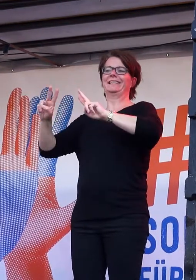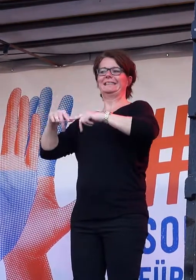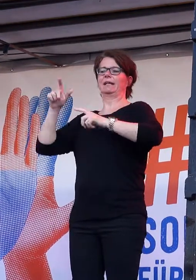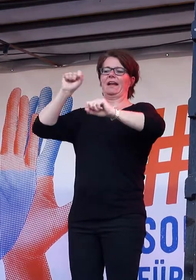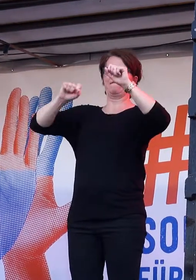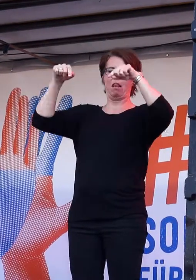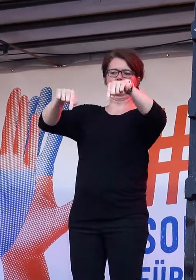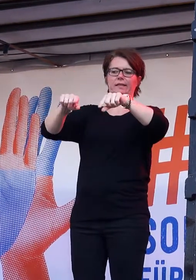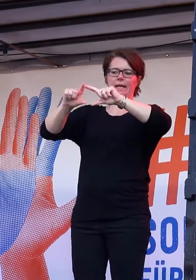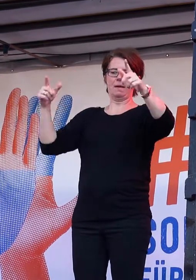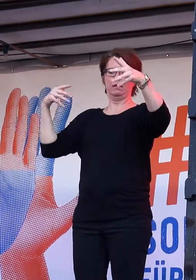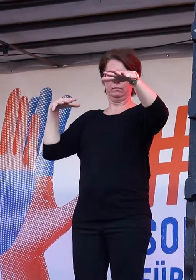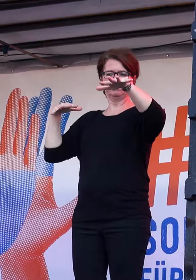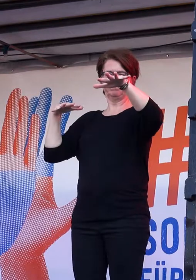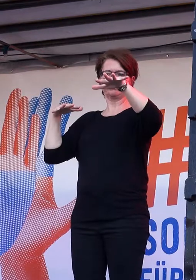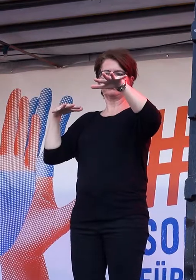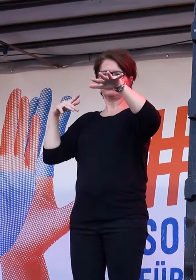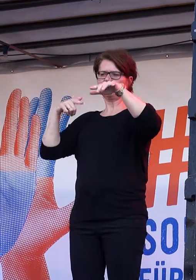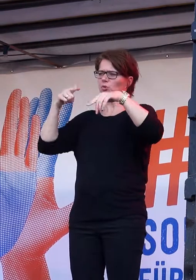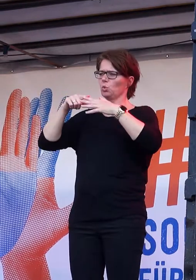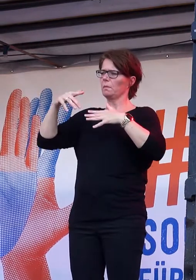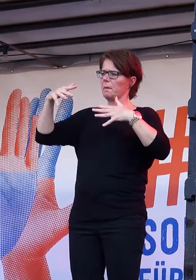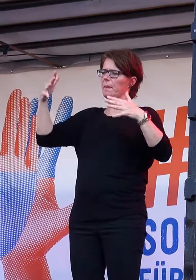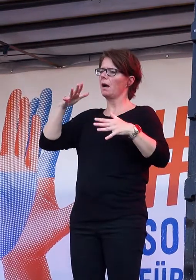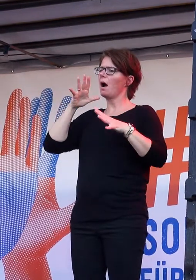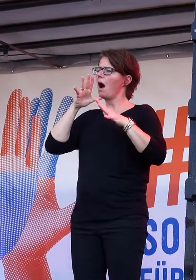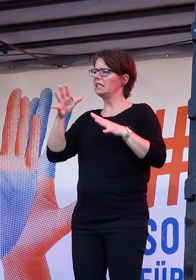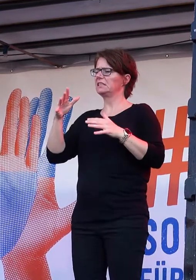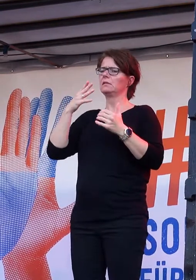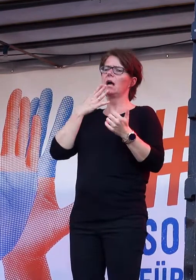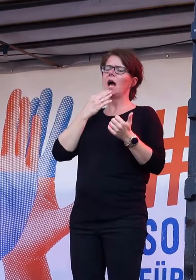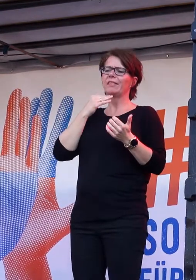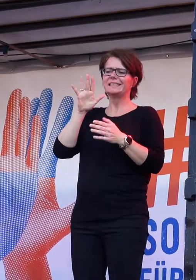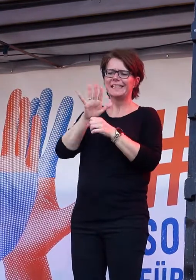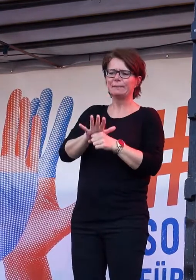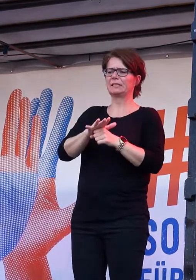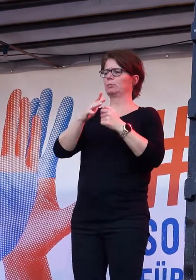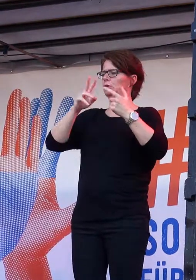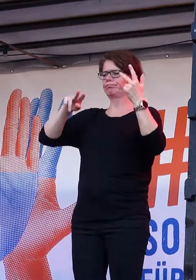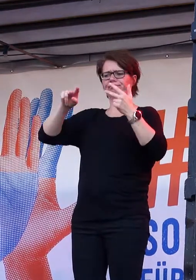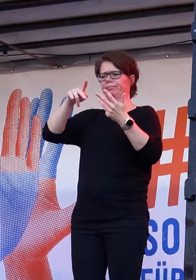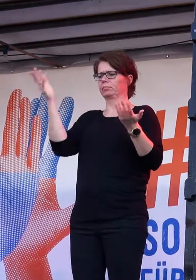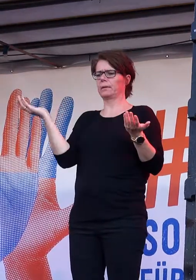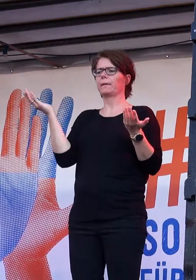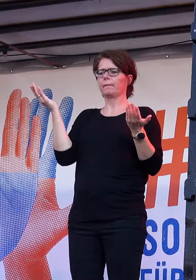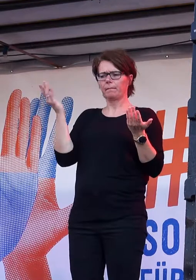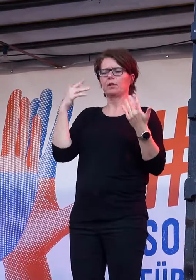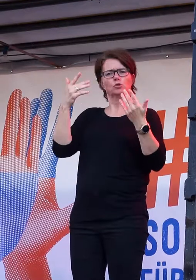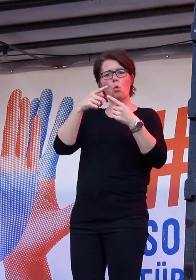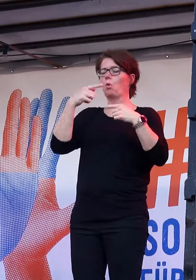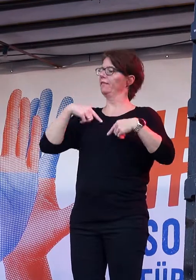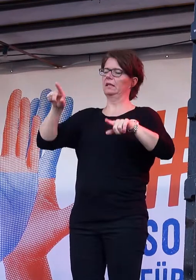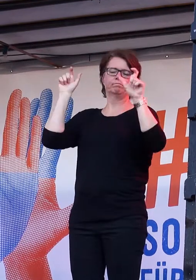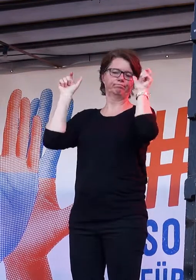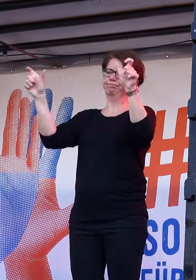salonfähig gemacht werden sollen. Ich sage dazu ganz klar, nicht mit uns. Nicht mit